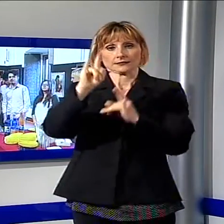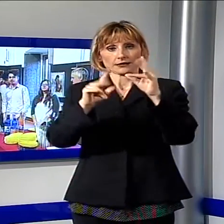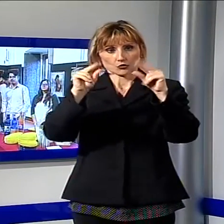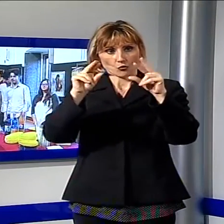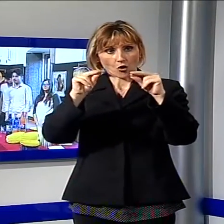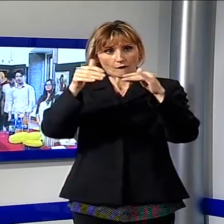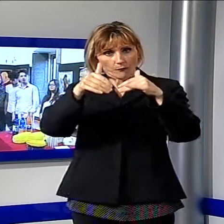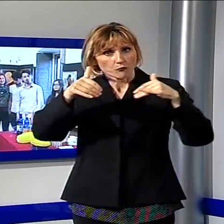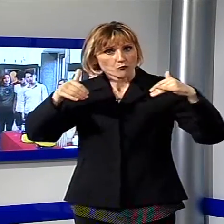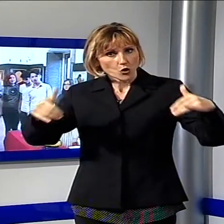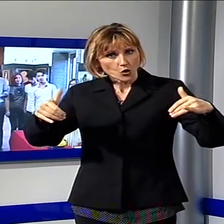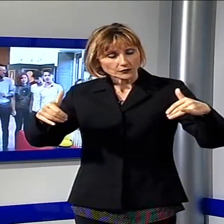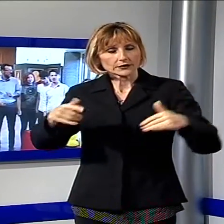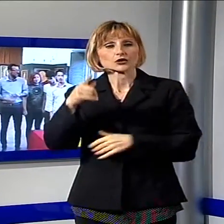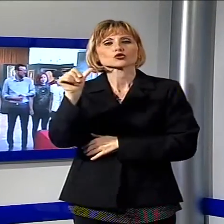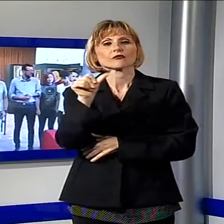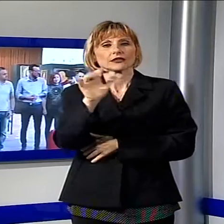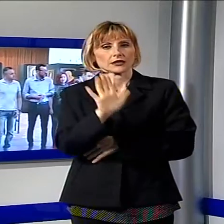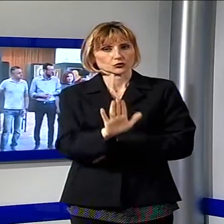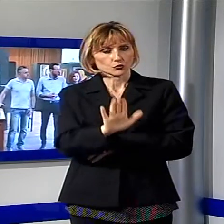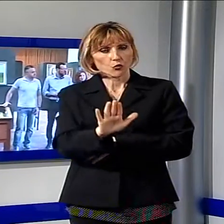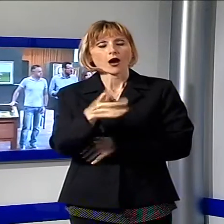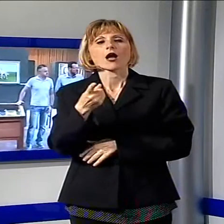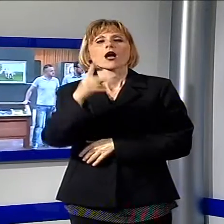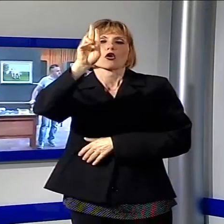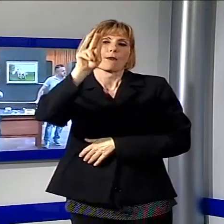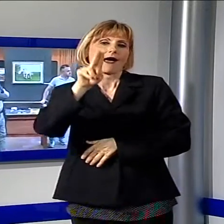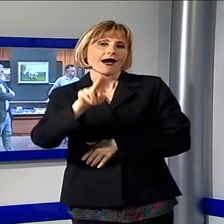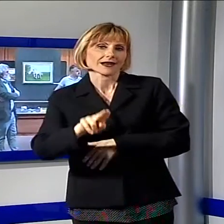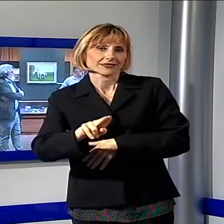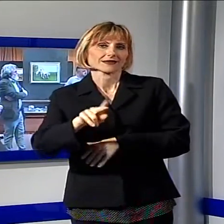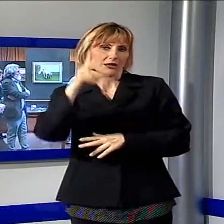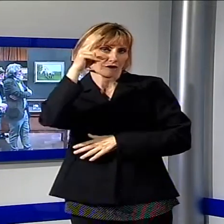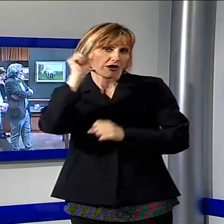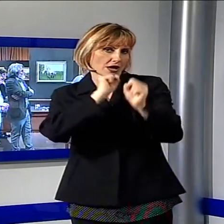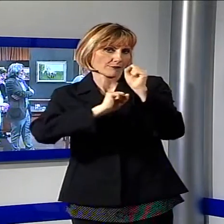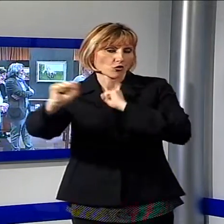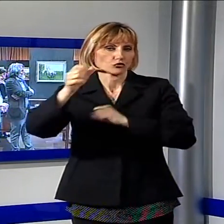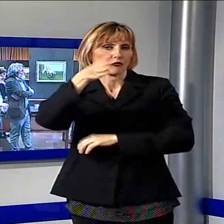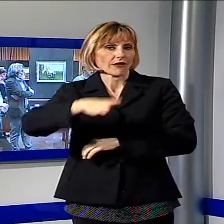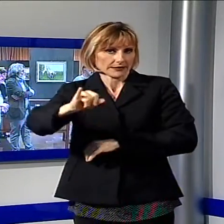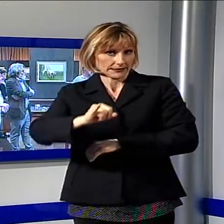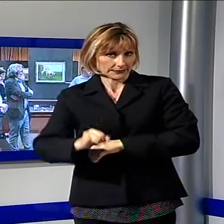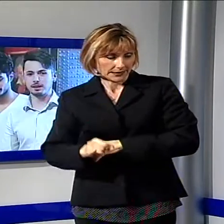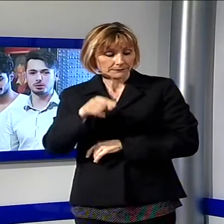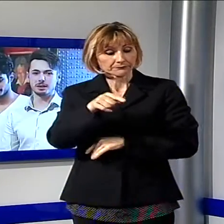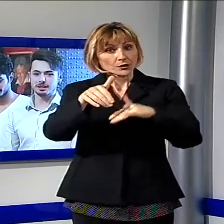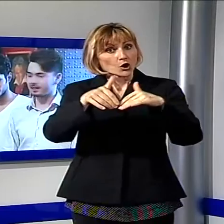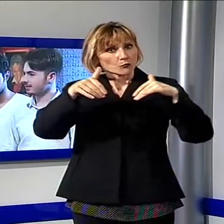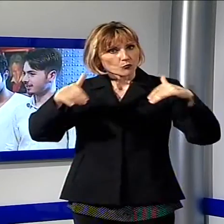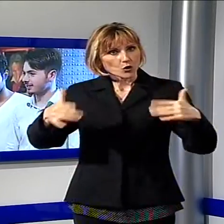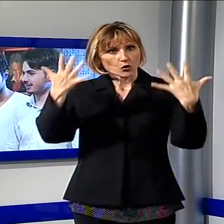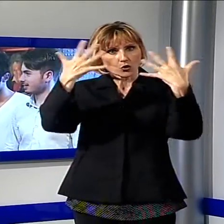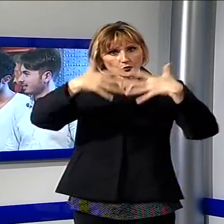retrospettiva di Maurizio Suffredini, artista autodidatta molto conosciuto nella Valle del Serchio. La mostra organizzata dall